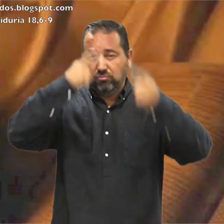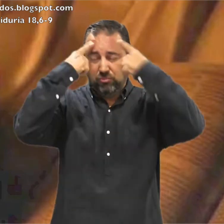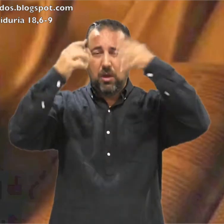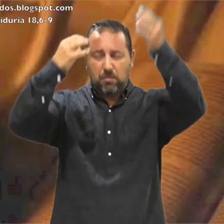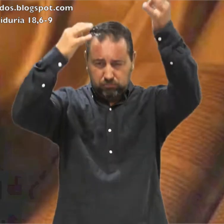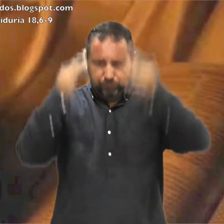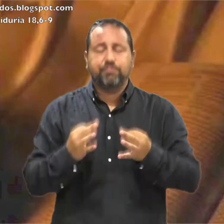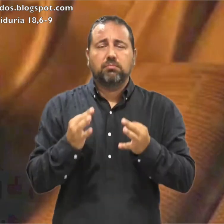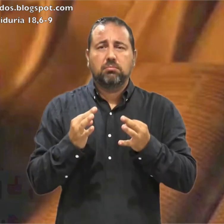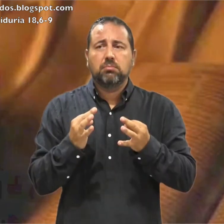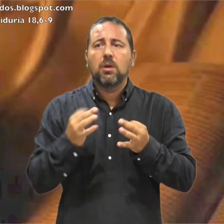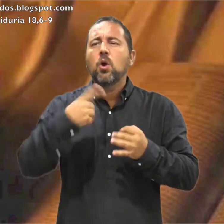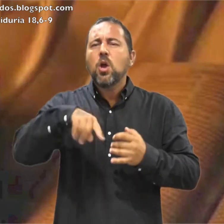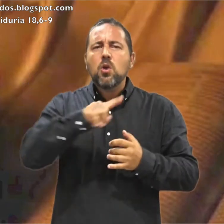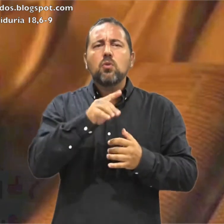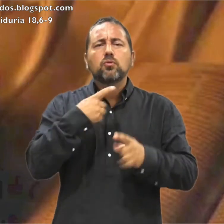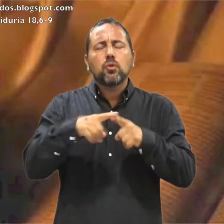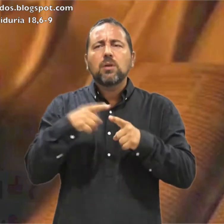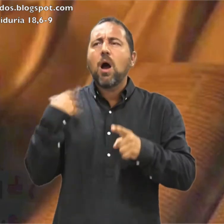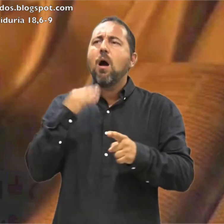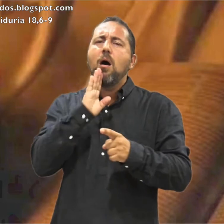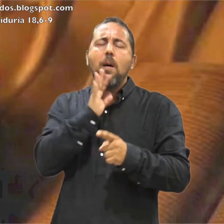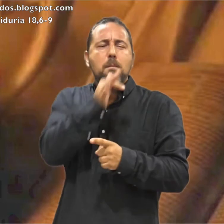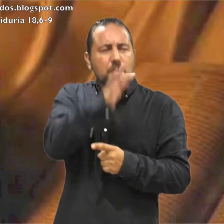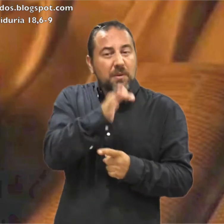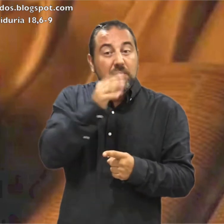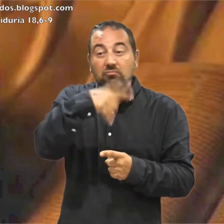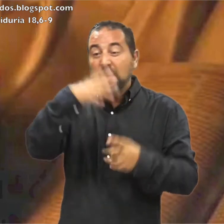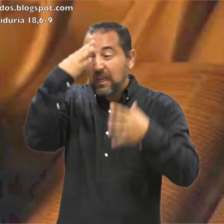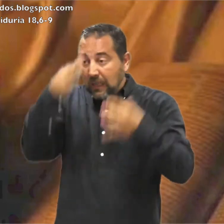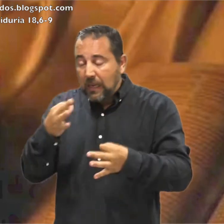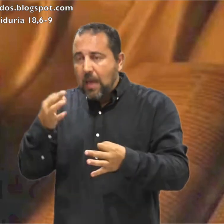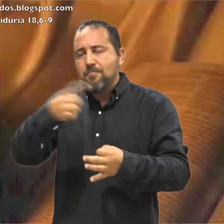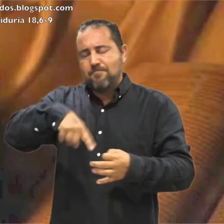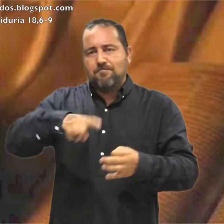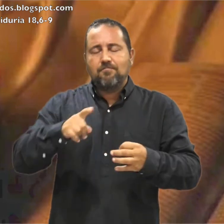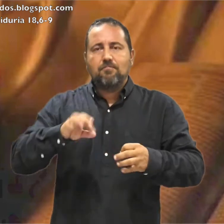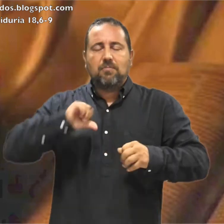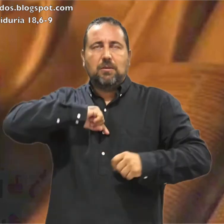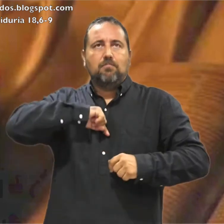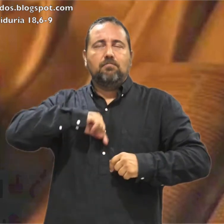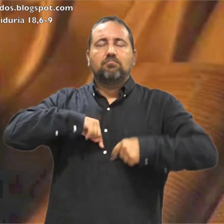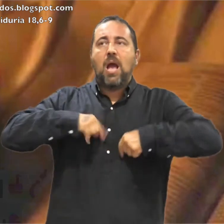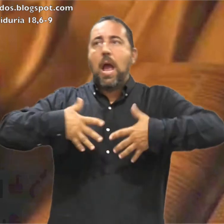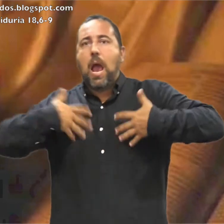Para que sabiendo con certeza en qué promesas creían Tuvieran